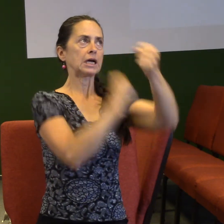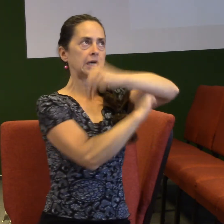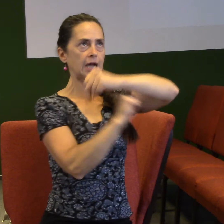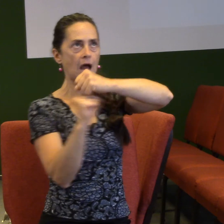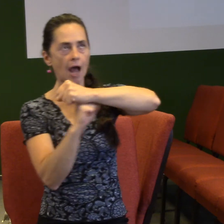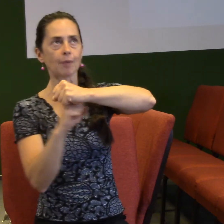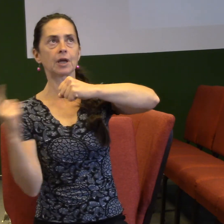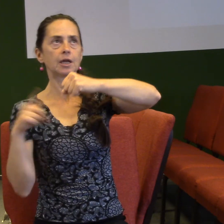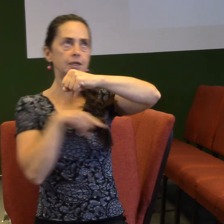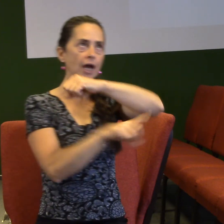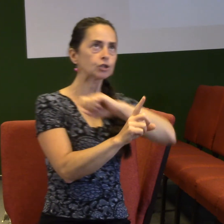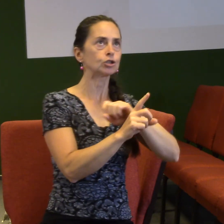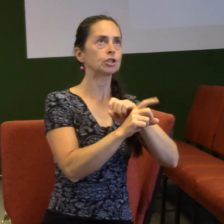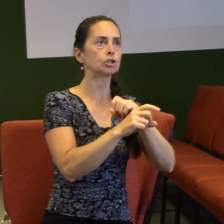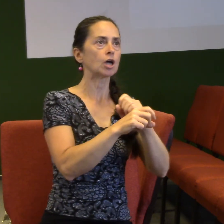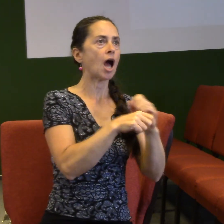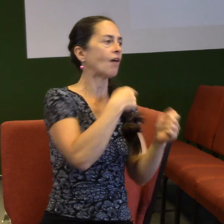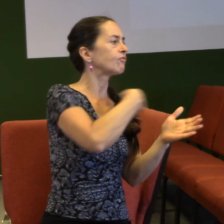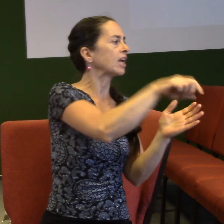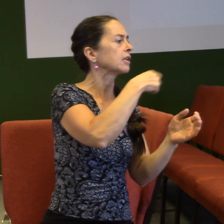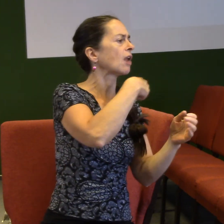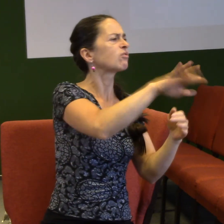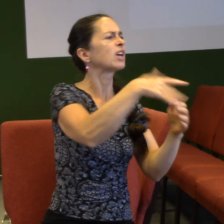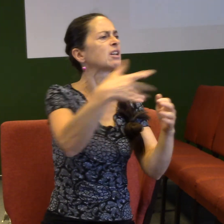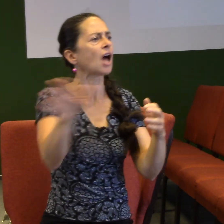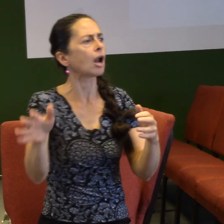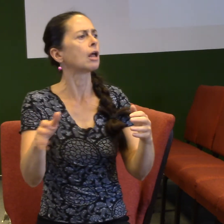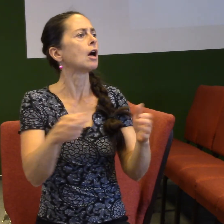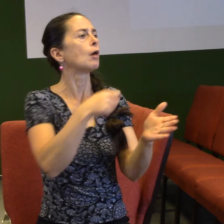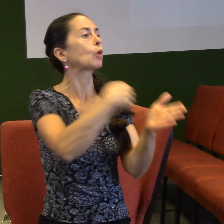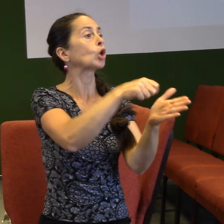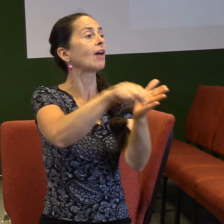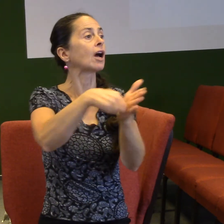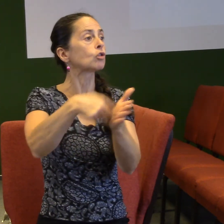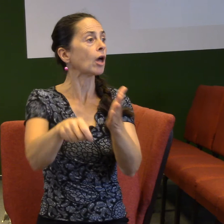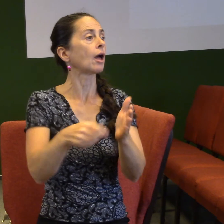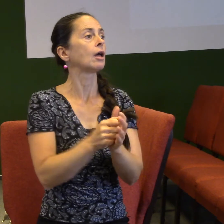jo, vzpomněli jsi, vždyť je psáno, hodlivost pro tvůj dům mě strávila.